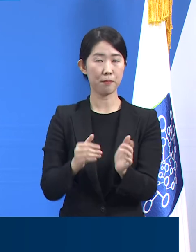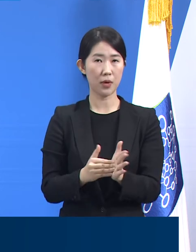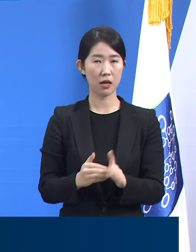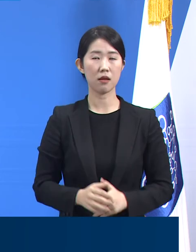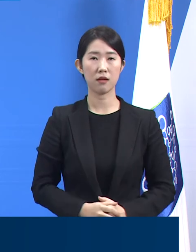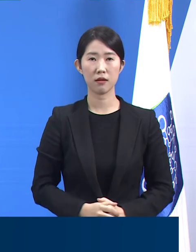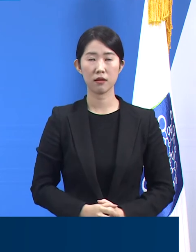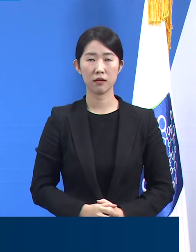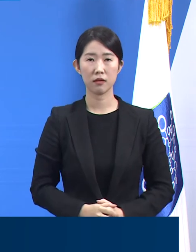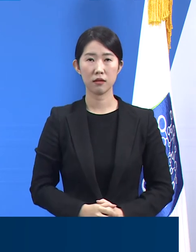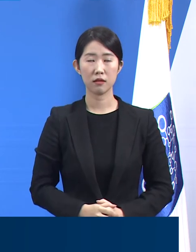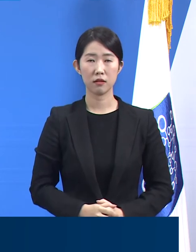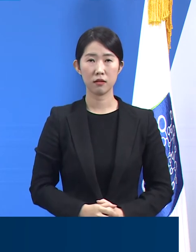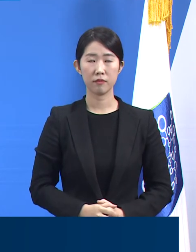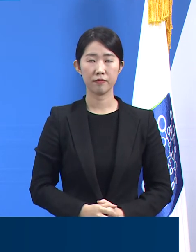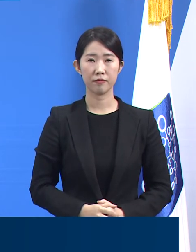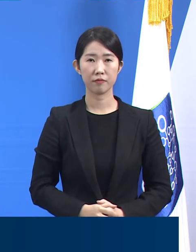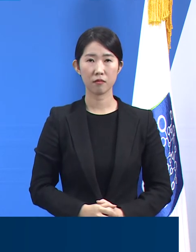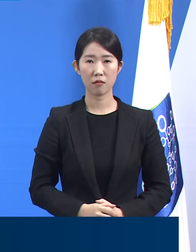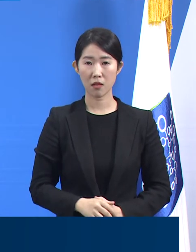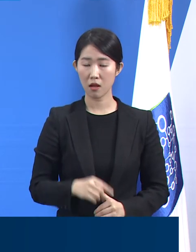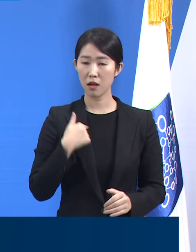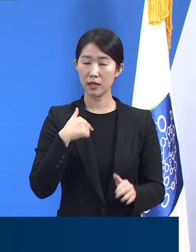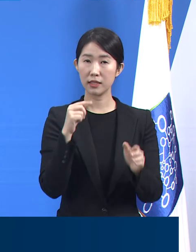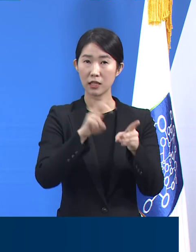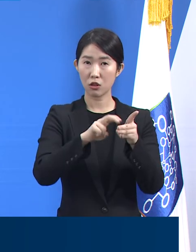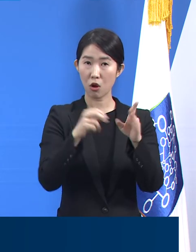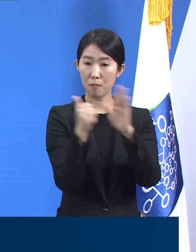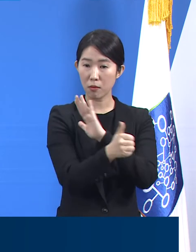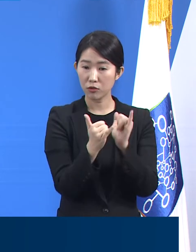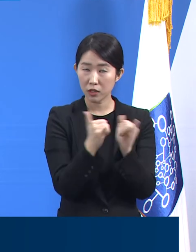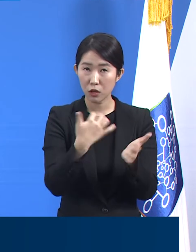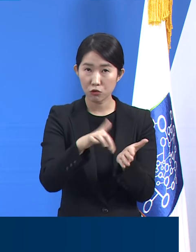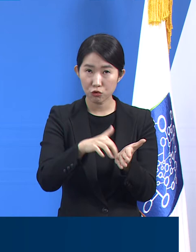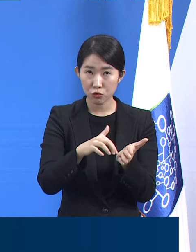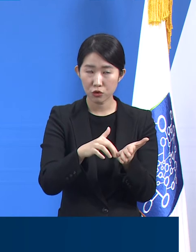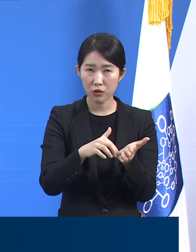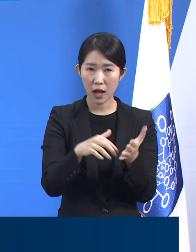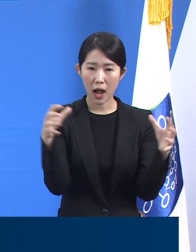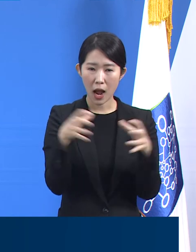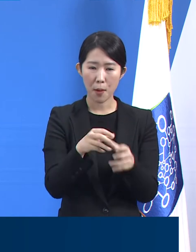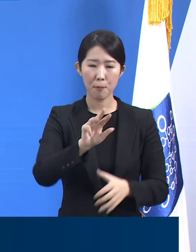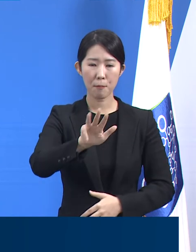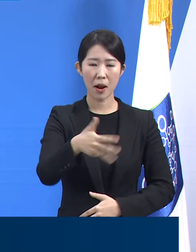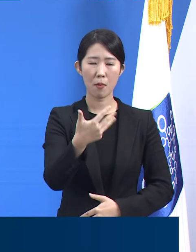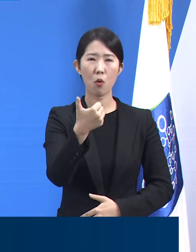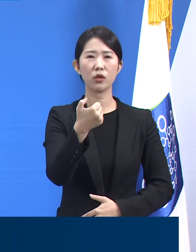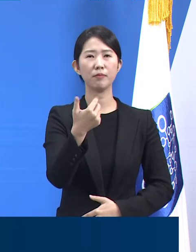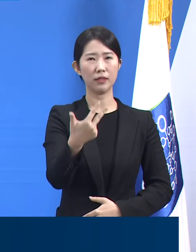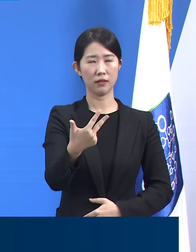기준으로 확인된 상주 BTJ열방센터의 방문자는 경기도에서 총 857명입니다.